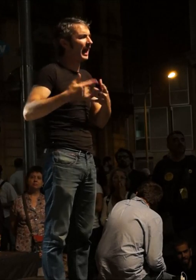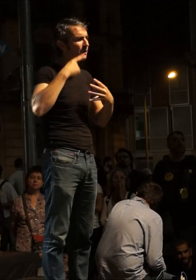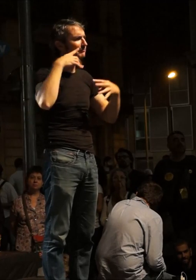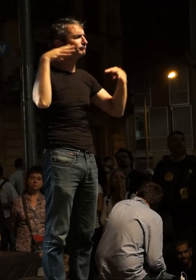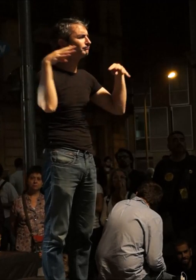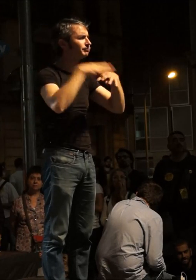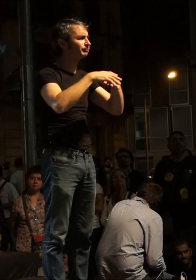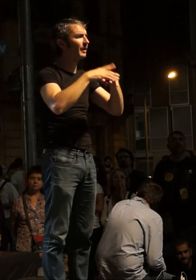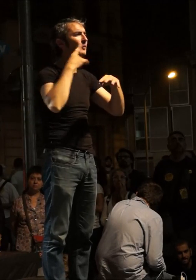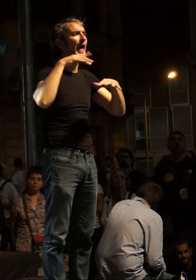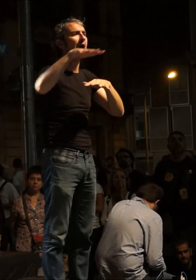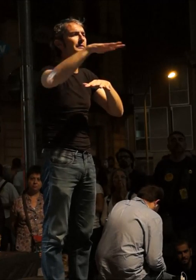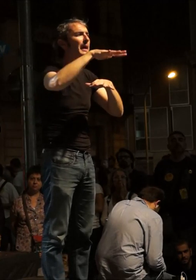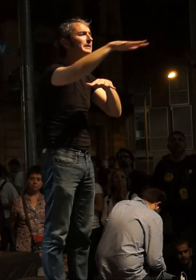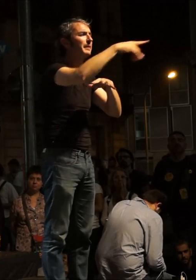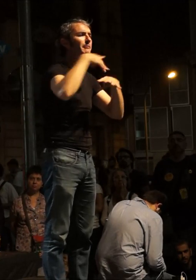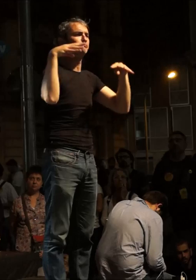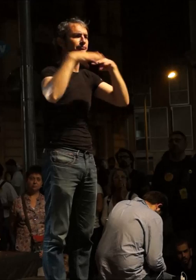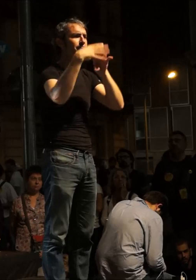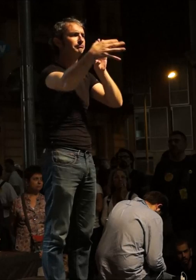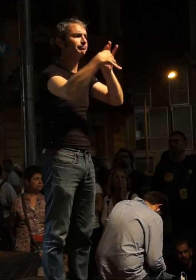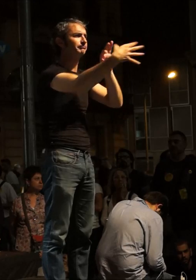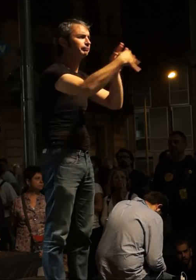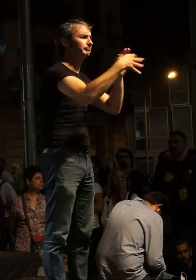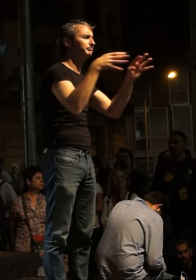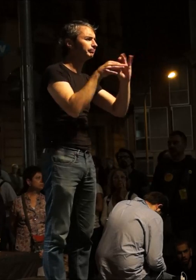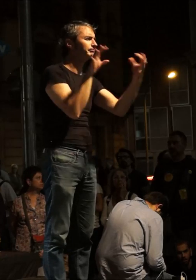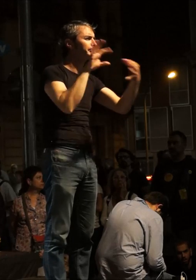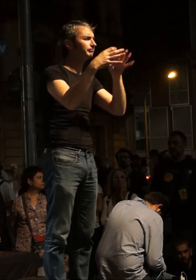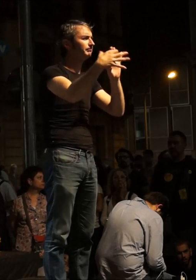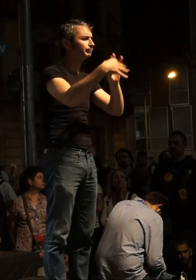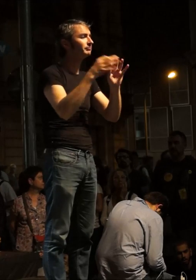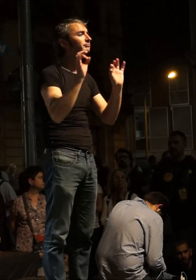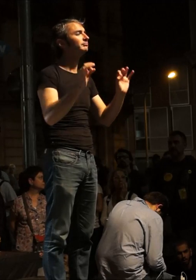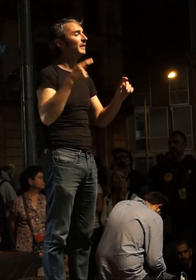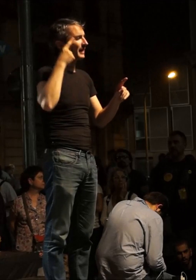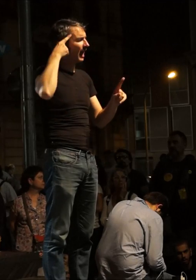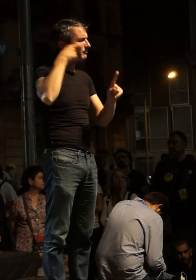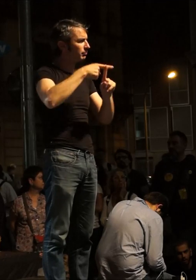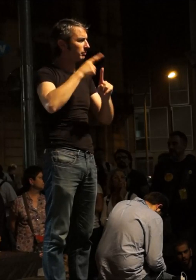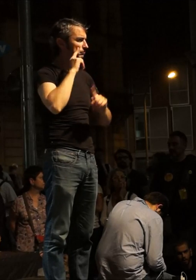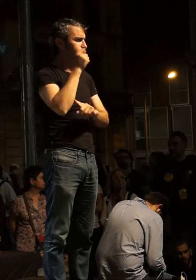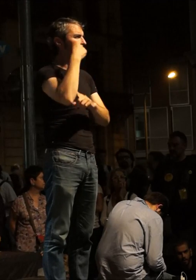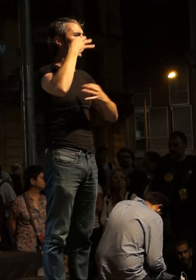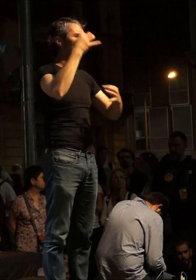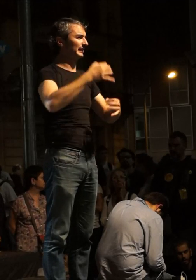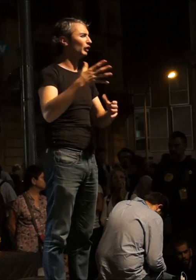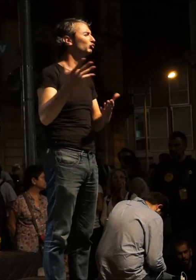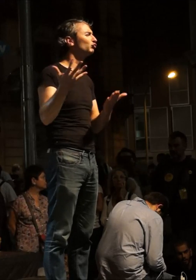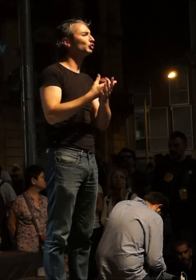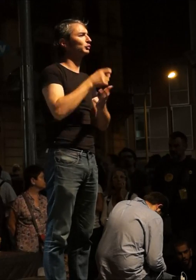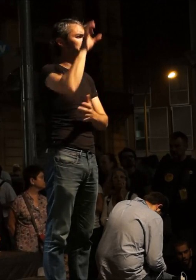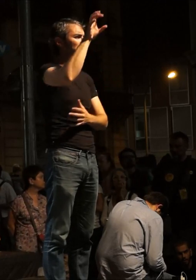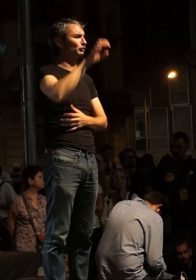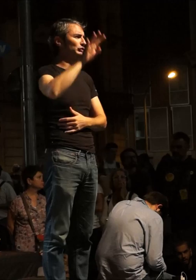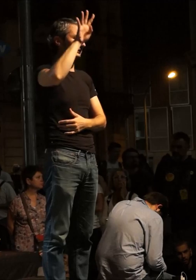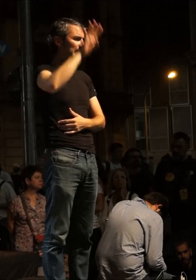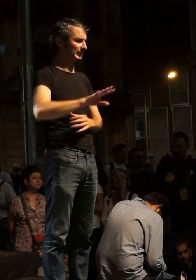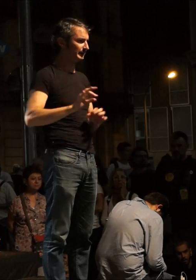xarxes d'espais que ja fa anys que estan desplegant aquestes sobiranies i que són una realitat a tots els països catalans.